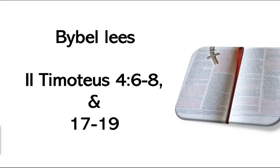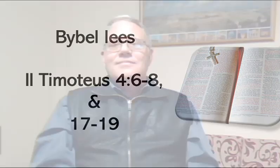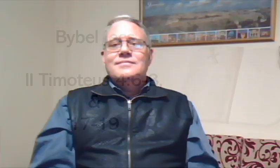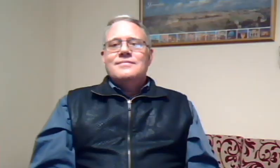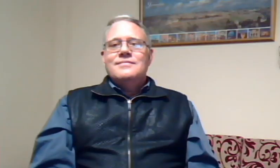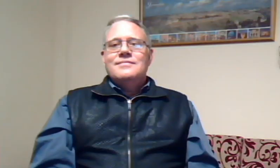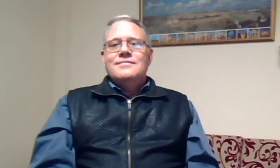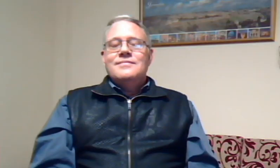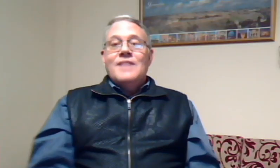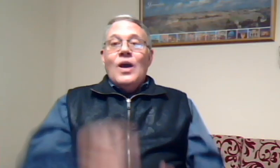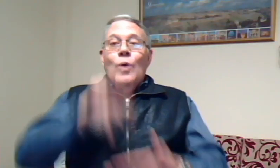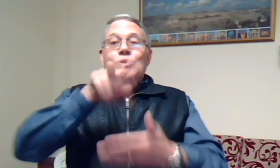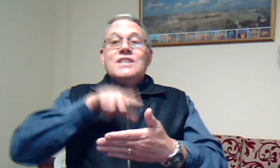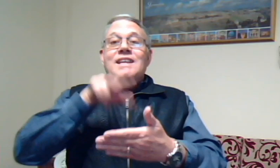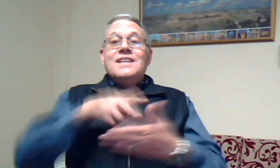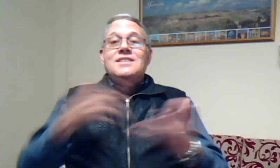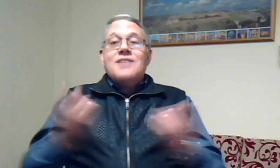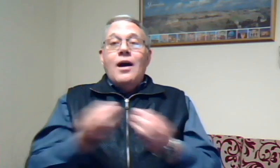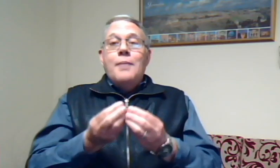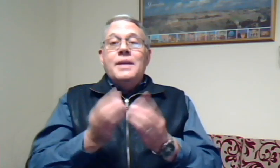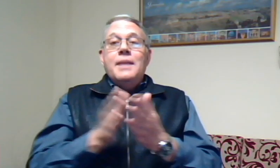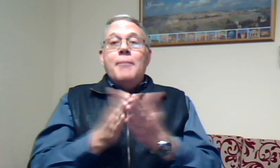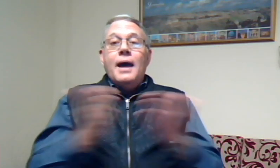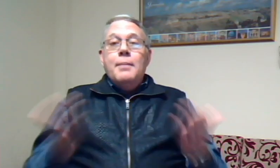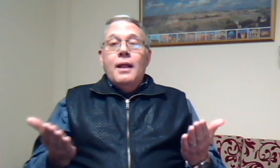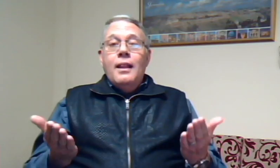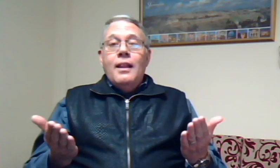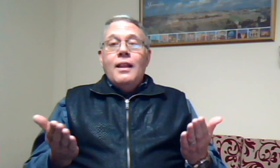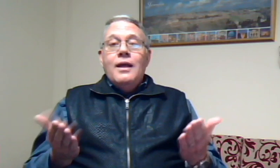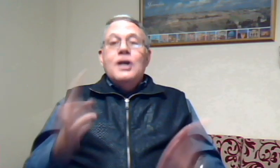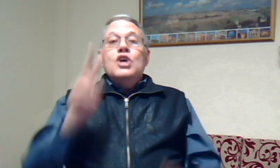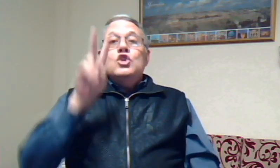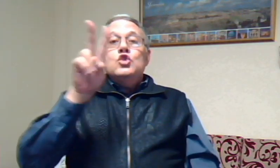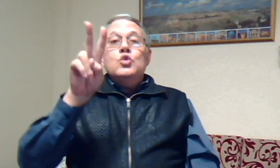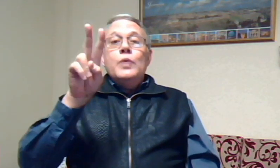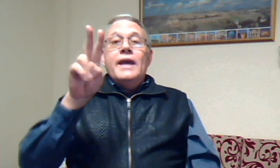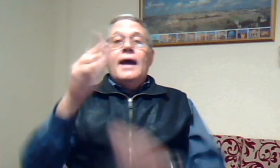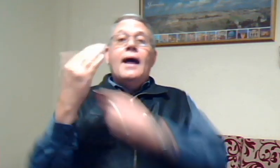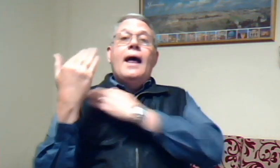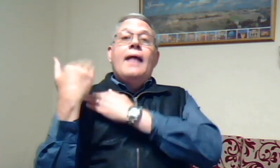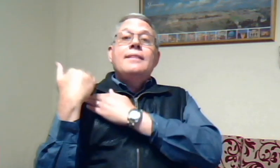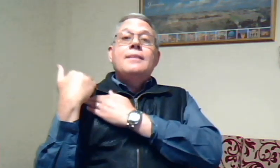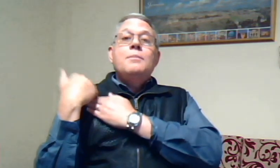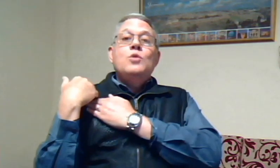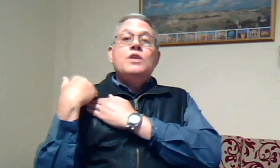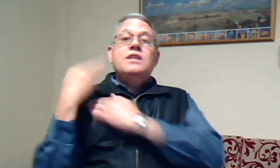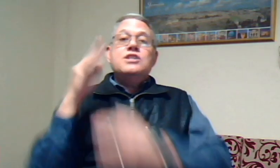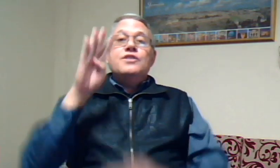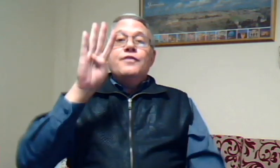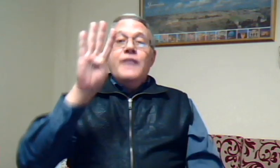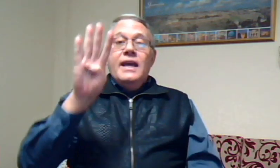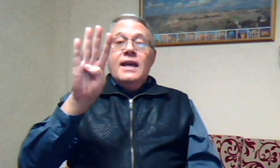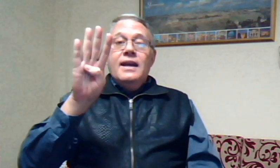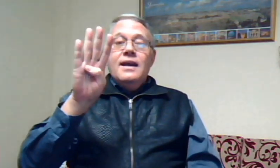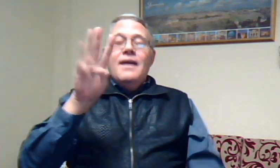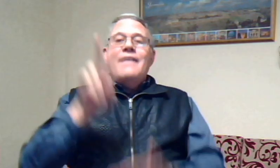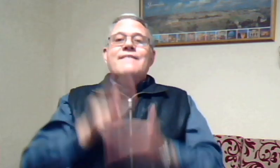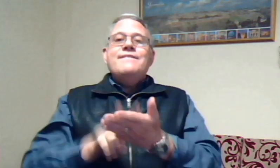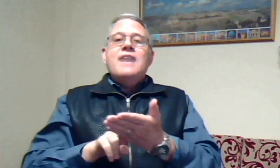ons lees saam in die Bijbel 2 Timotheus 4 vers